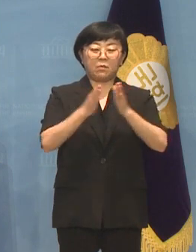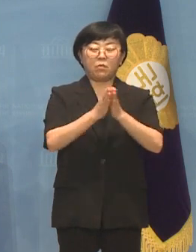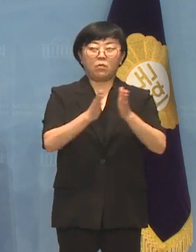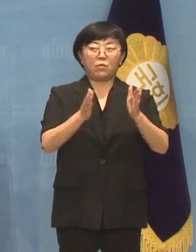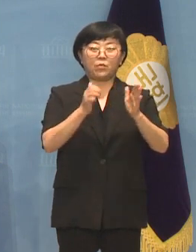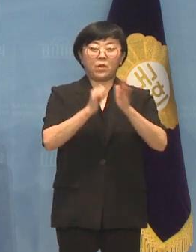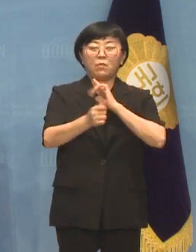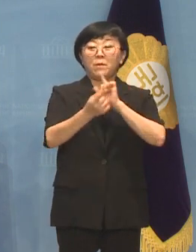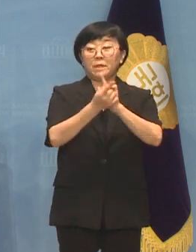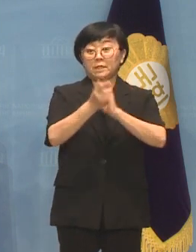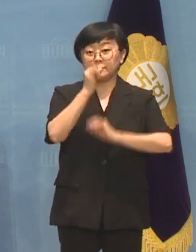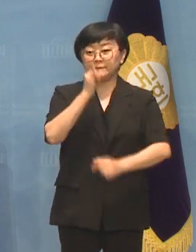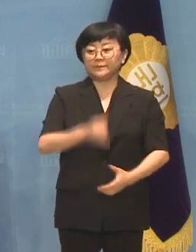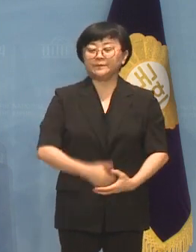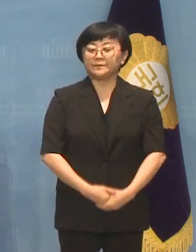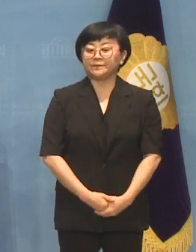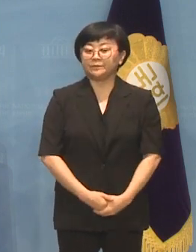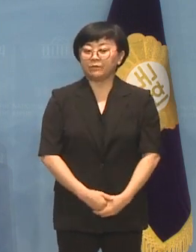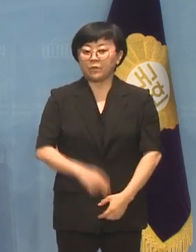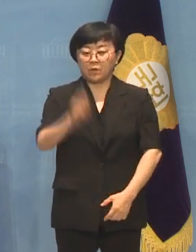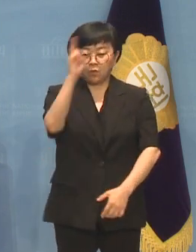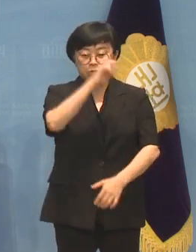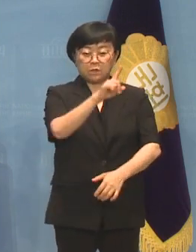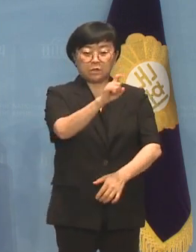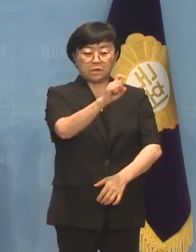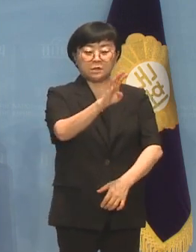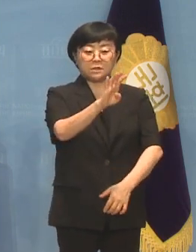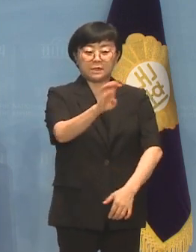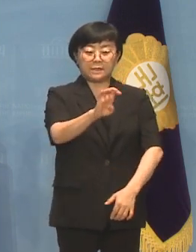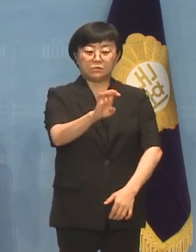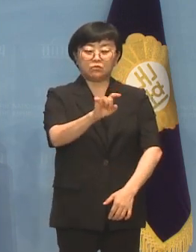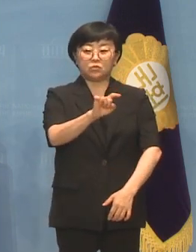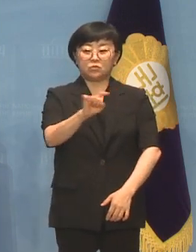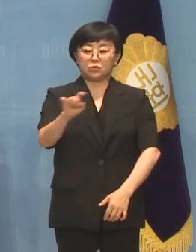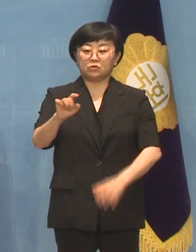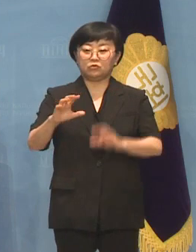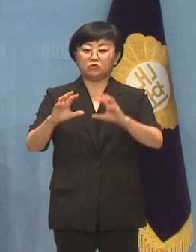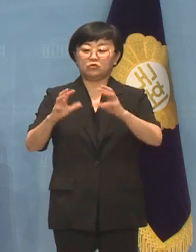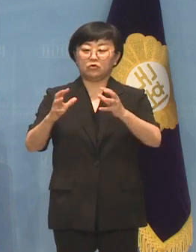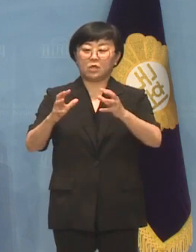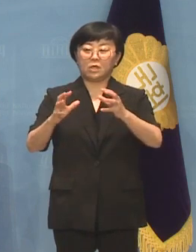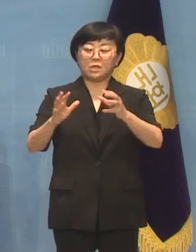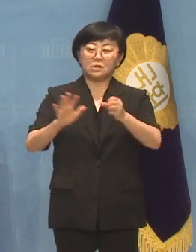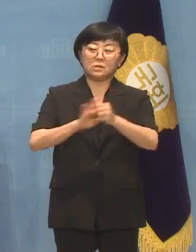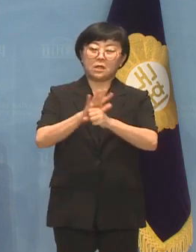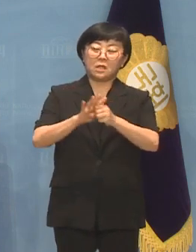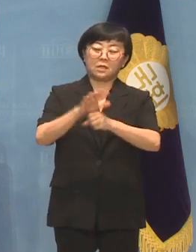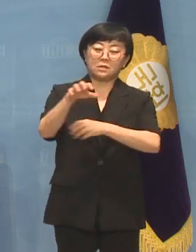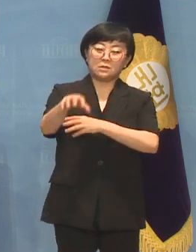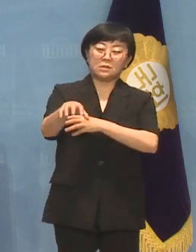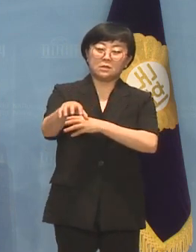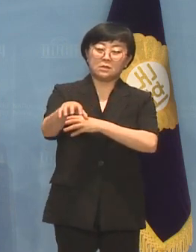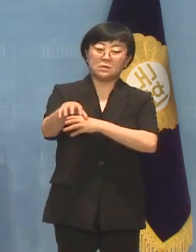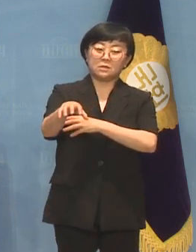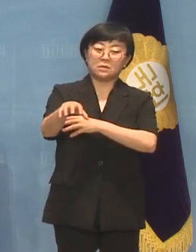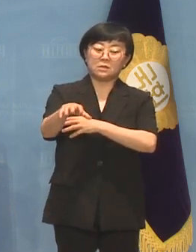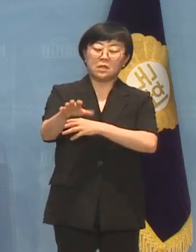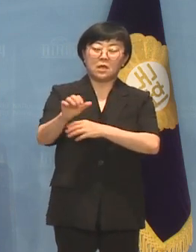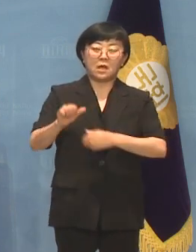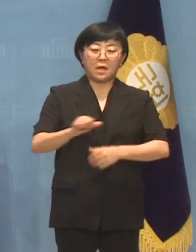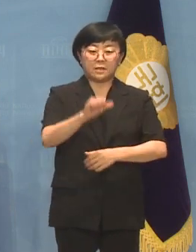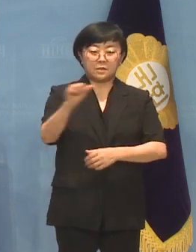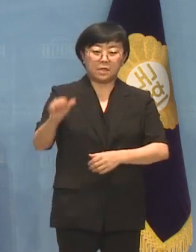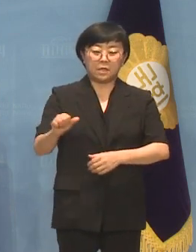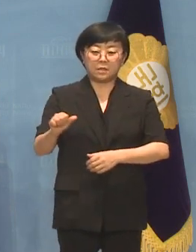접견하고 있습니다 오전 11시 40분부터는 국회사랑제 일대에서 아세안